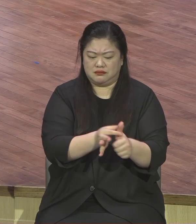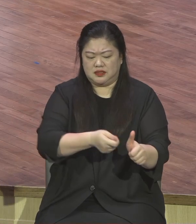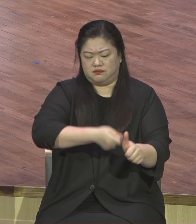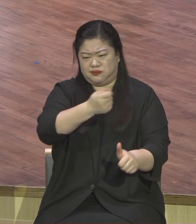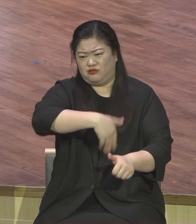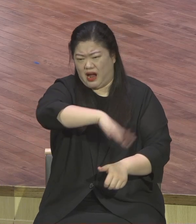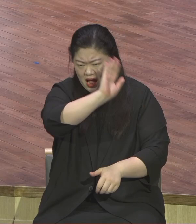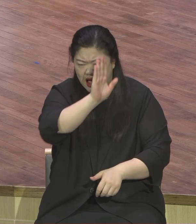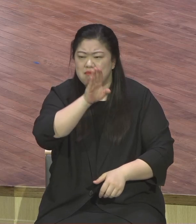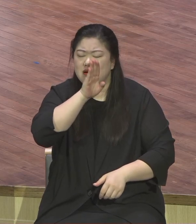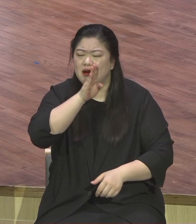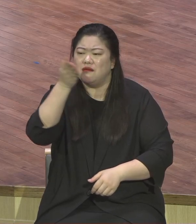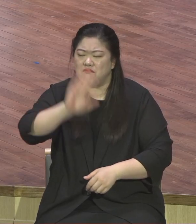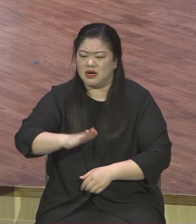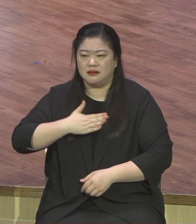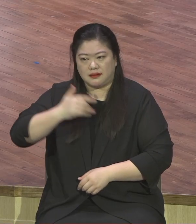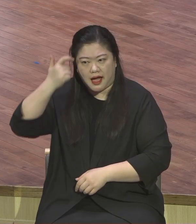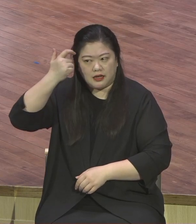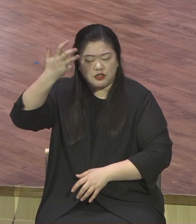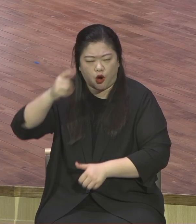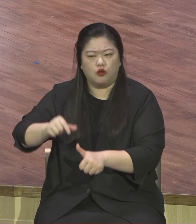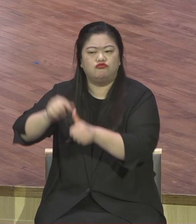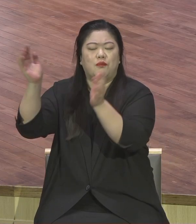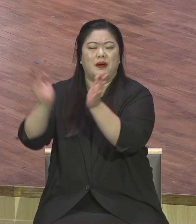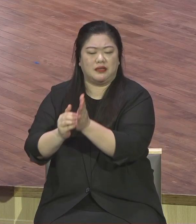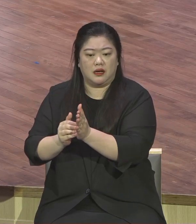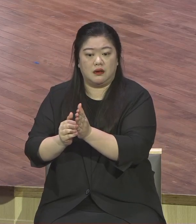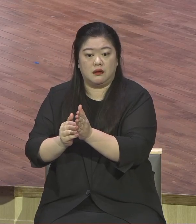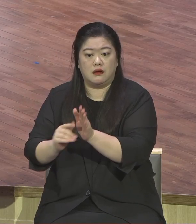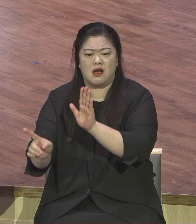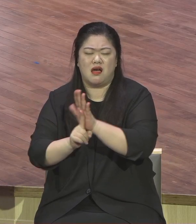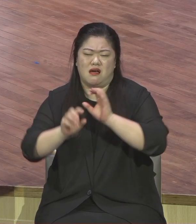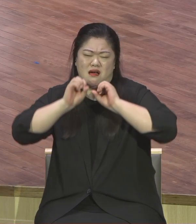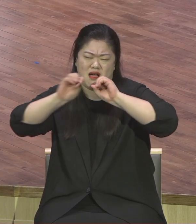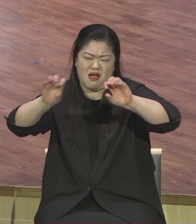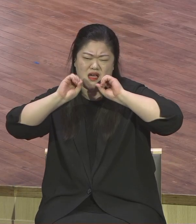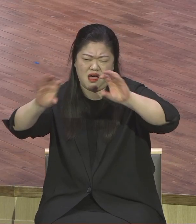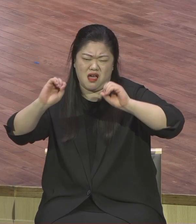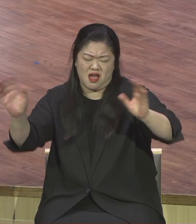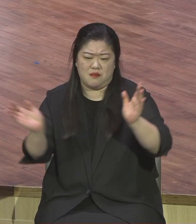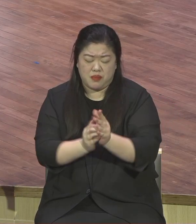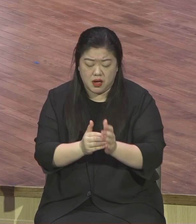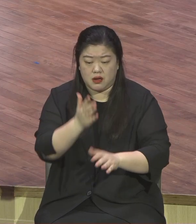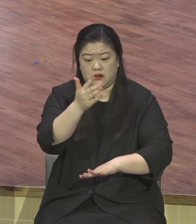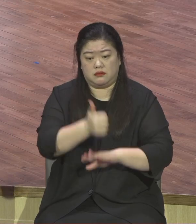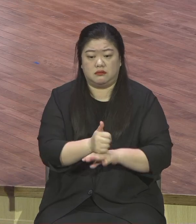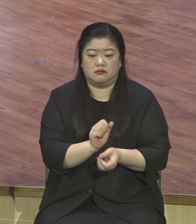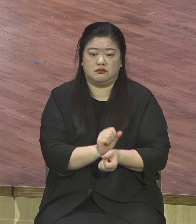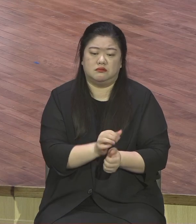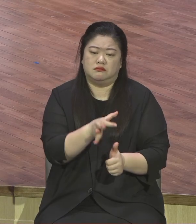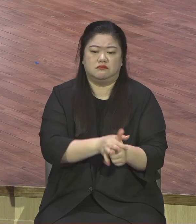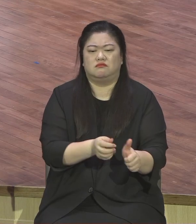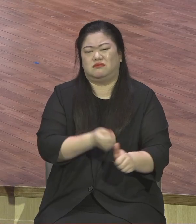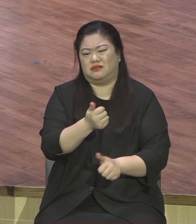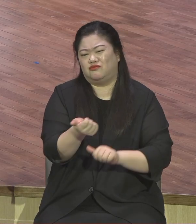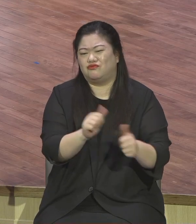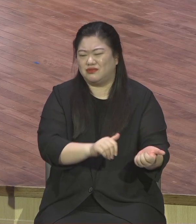열려있어요 전부 전도 대상자예요 그런데 한 가지 놓치지